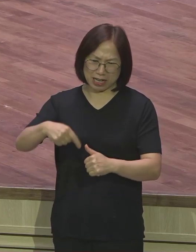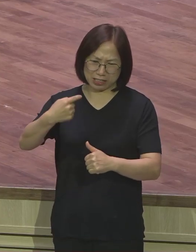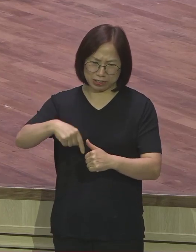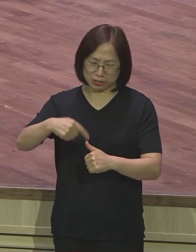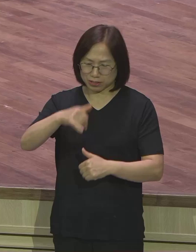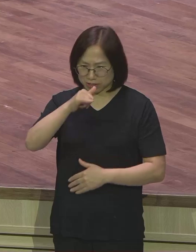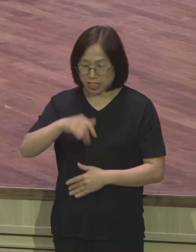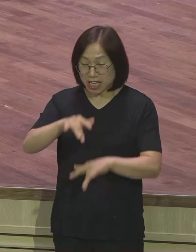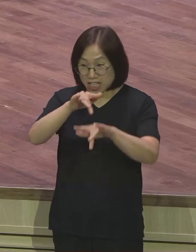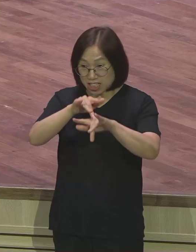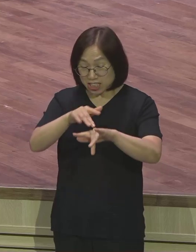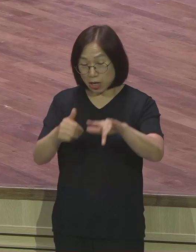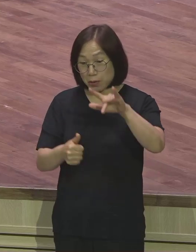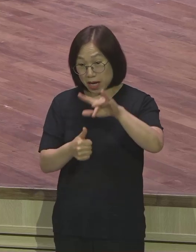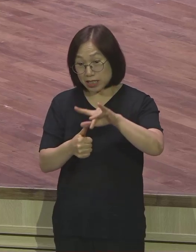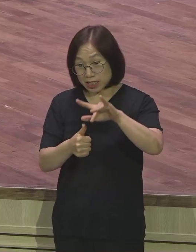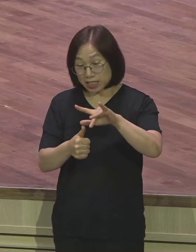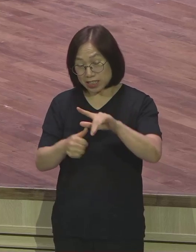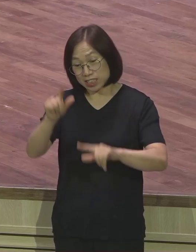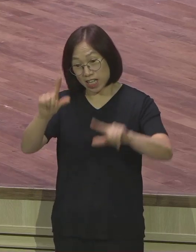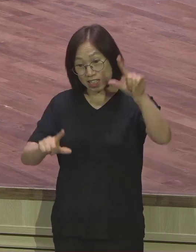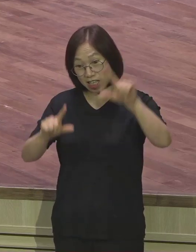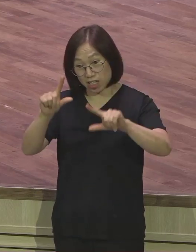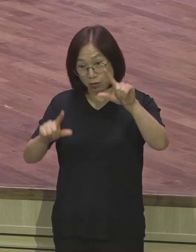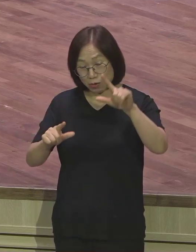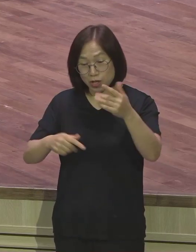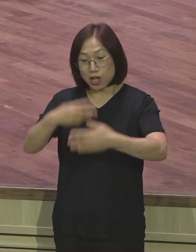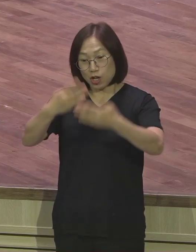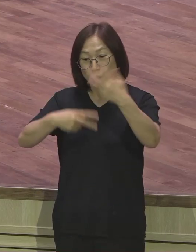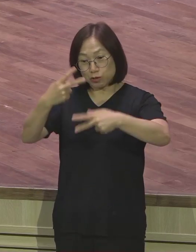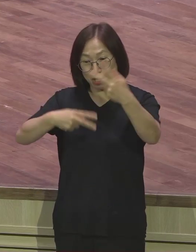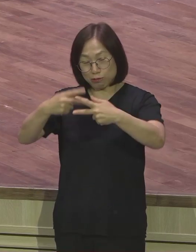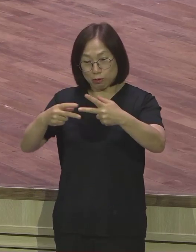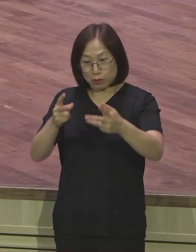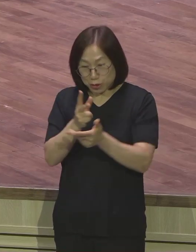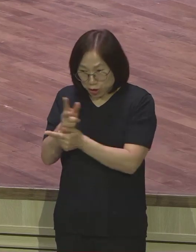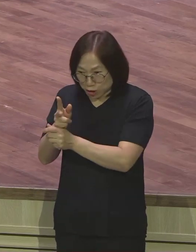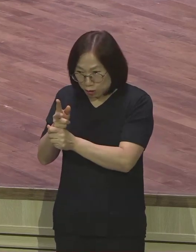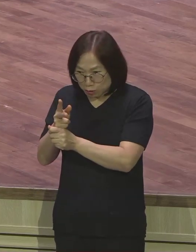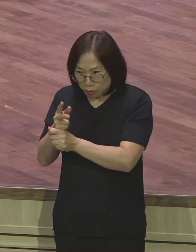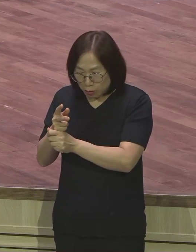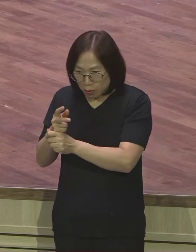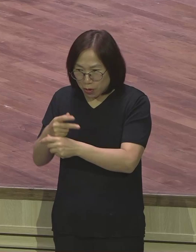랩몬트 그 상태를 동영상으로 찍은 것까지 보내주셨어요. 미리 알고 있으라고